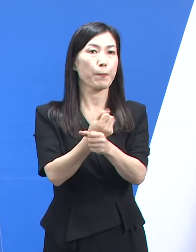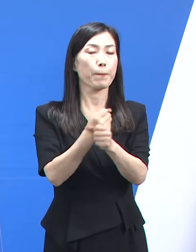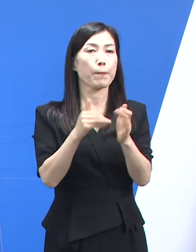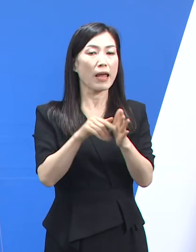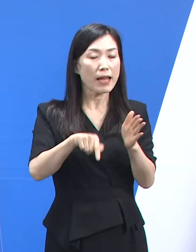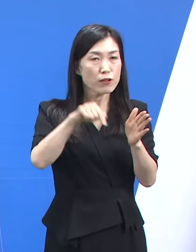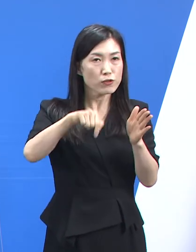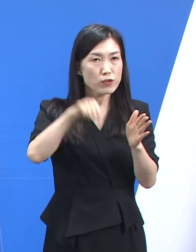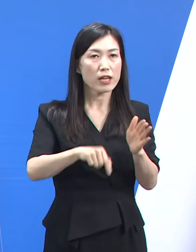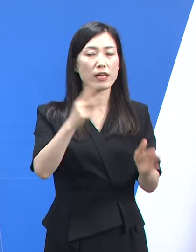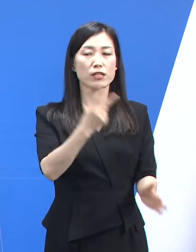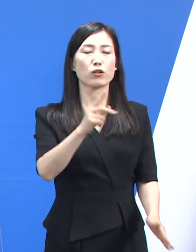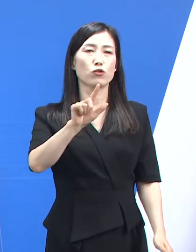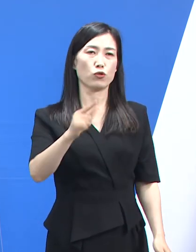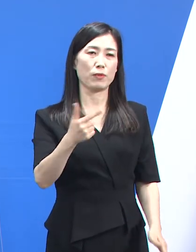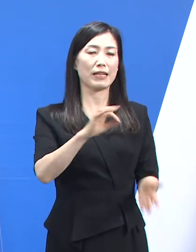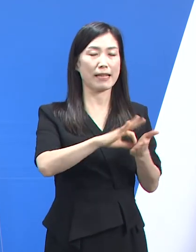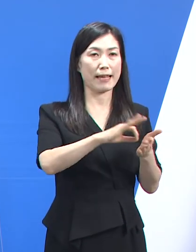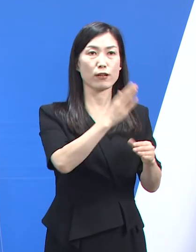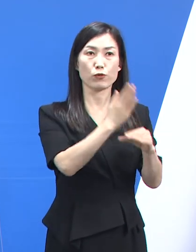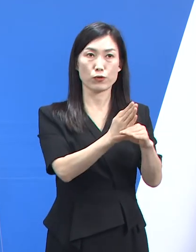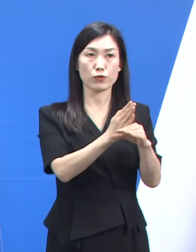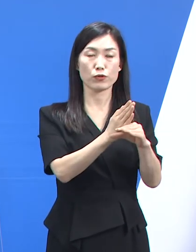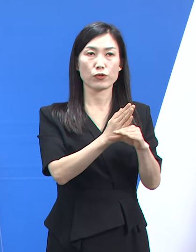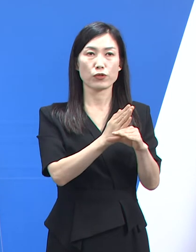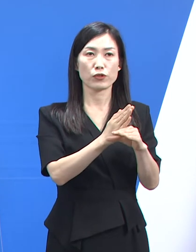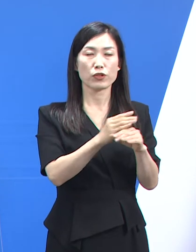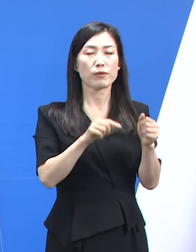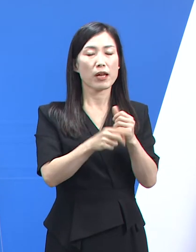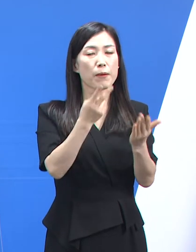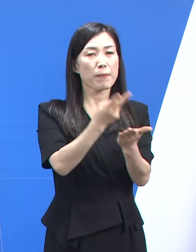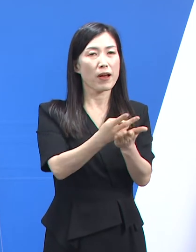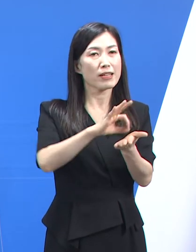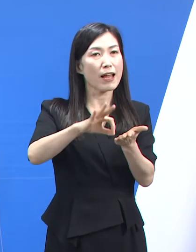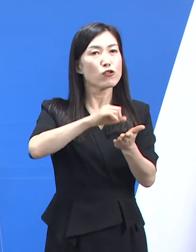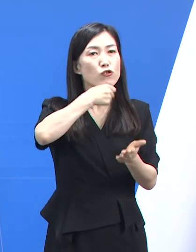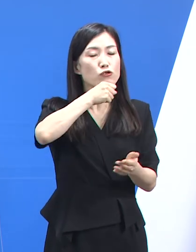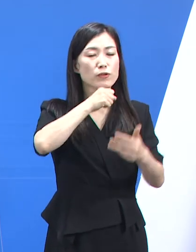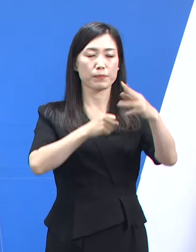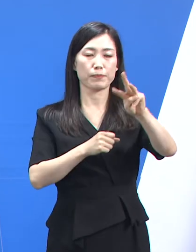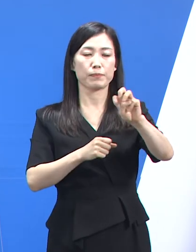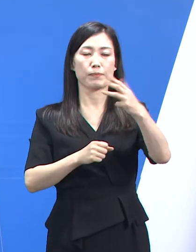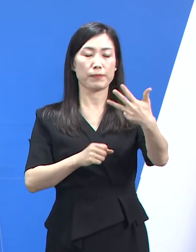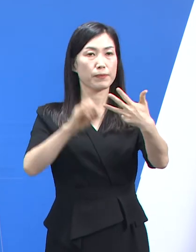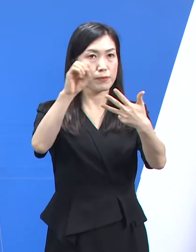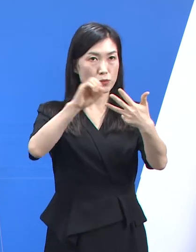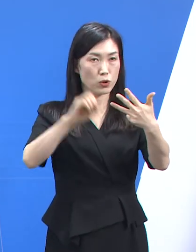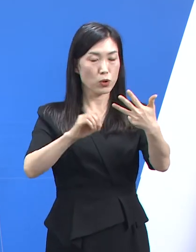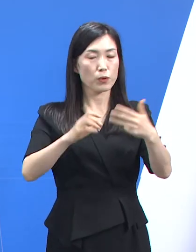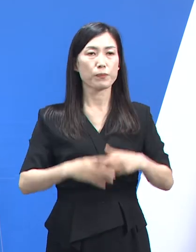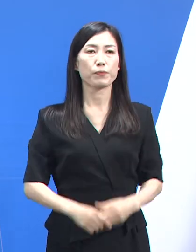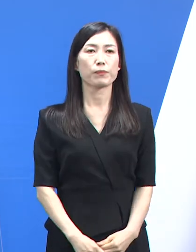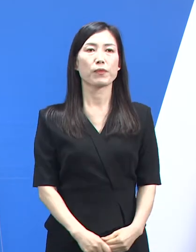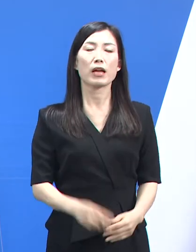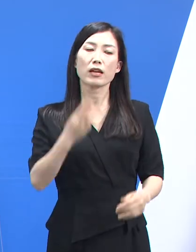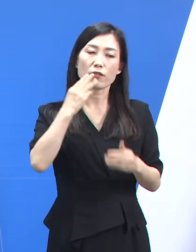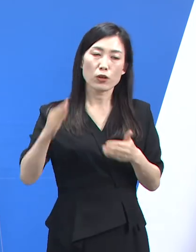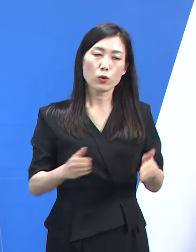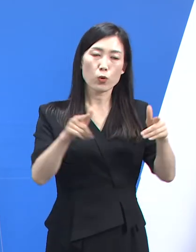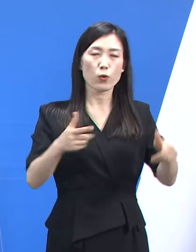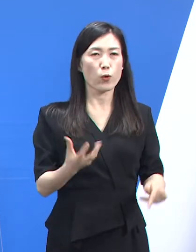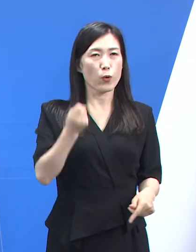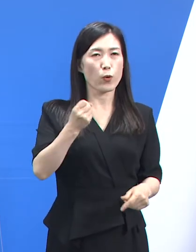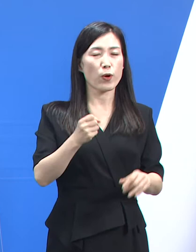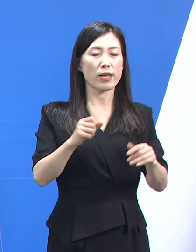현재 2663병상을 사용하고 있으며 병상 가동률은 38%입니다. 이 외에도 경기도에서 운영한